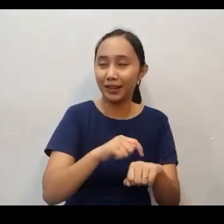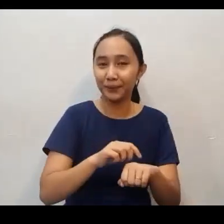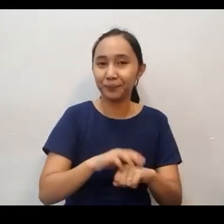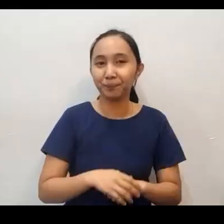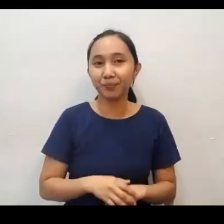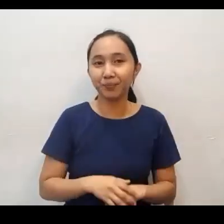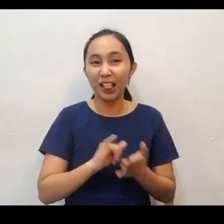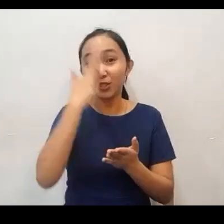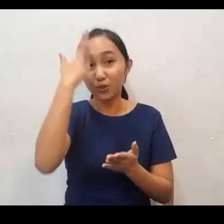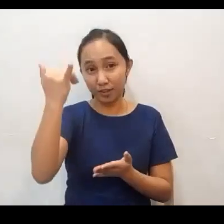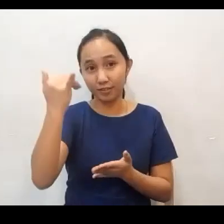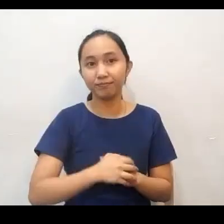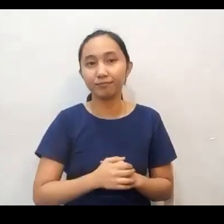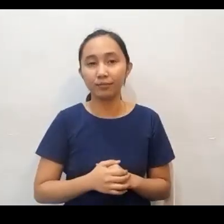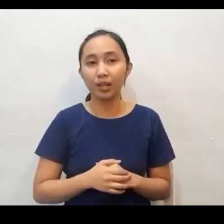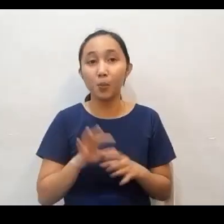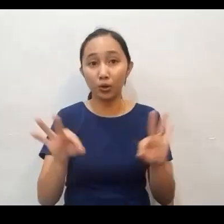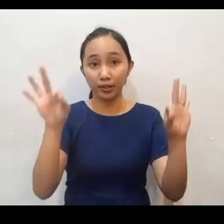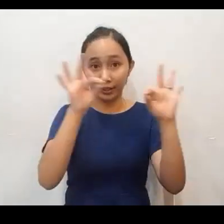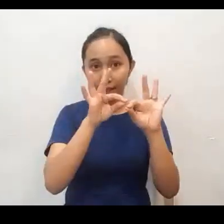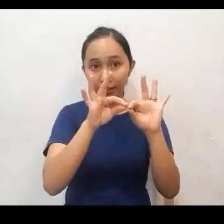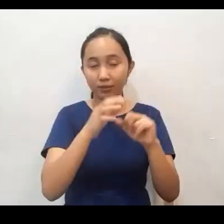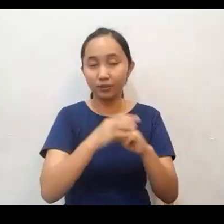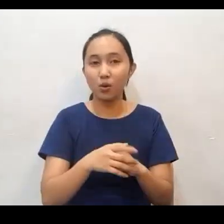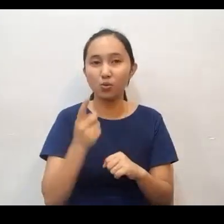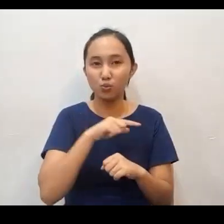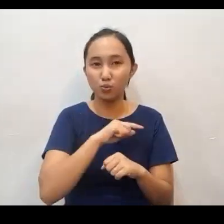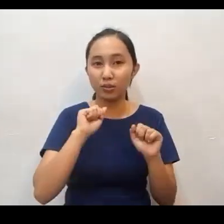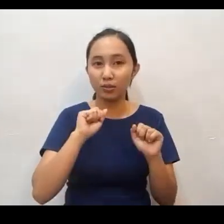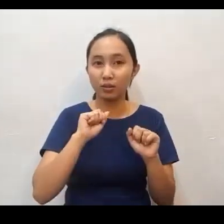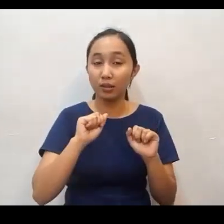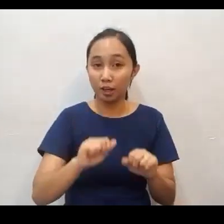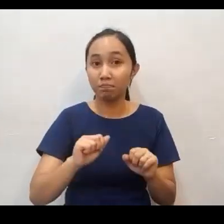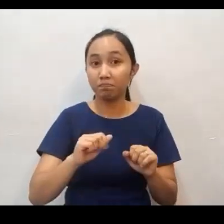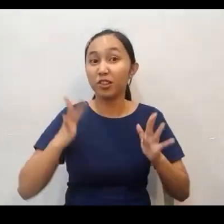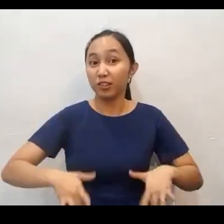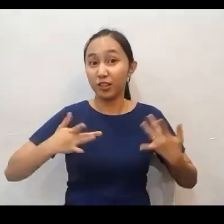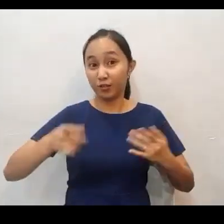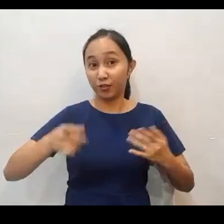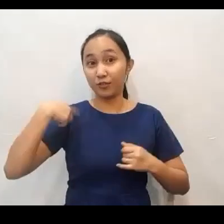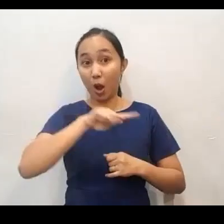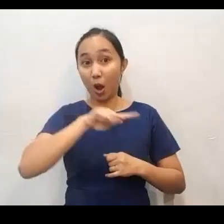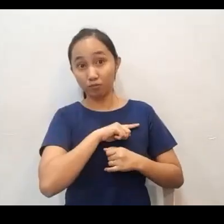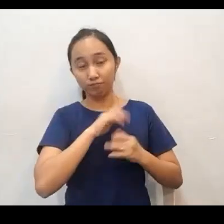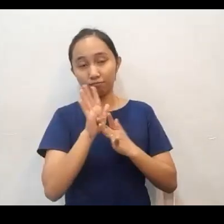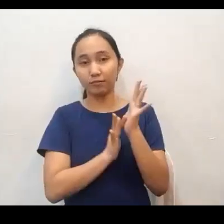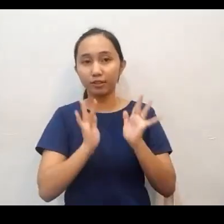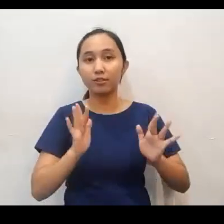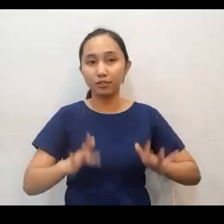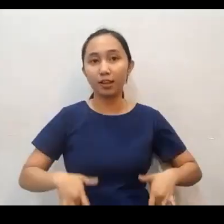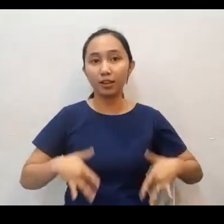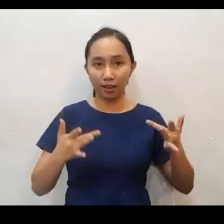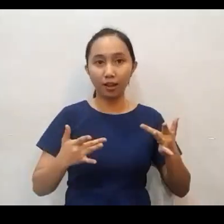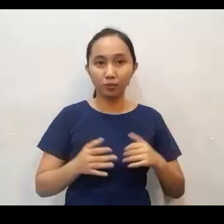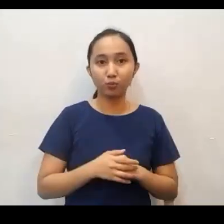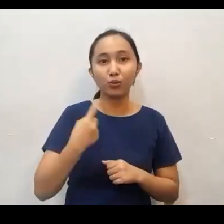to live as a Christian in this world, we should be wise. Kaya nga, para tayo po ay makapamuhay bilang isang kresyano dito sa salibutan,